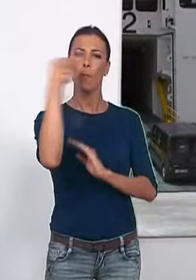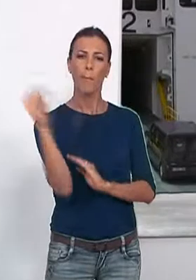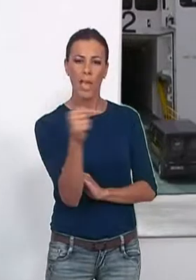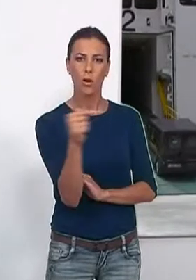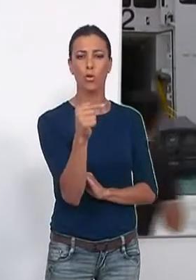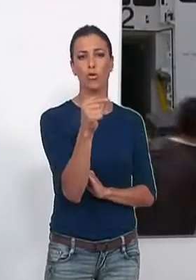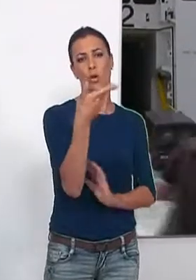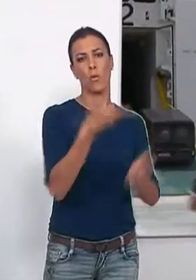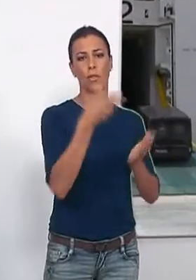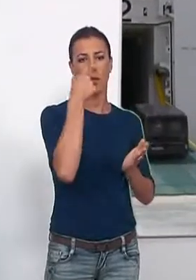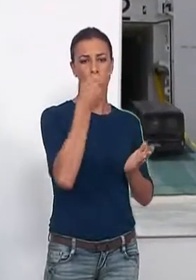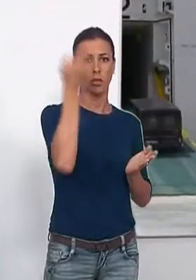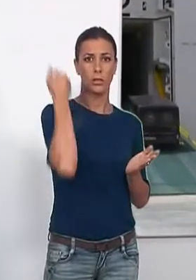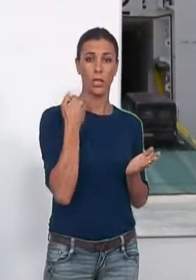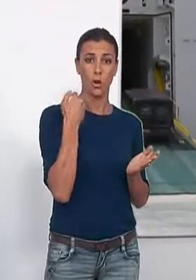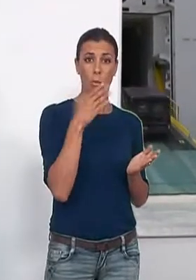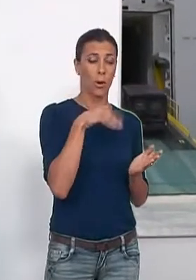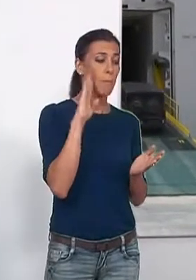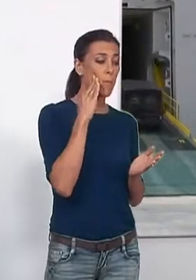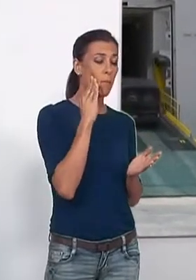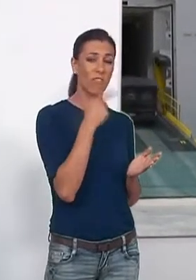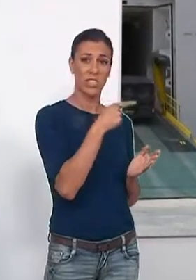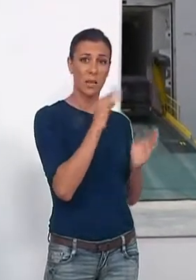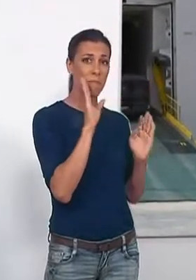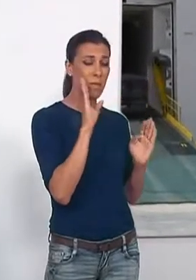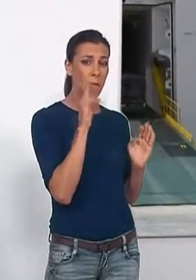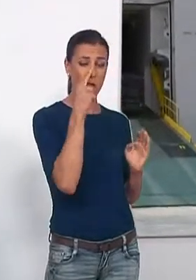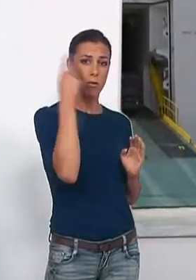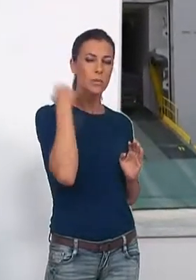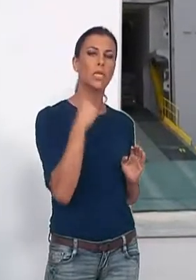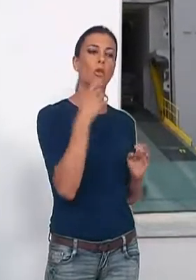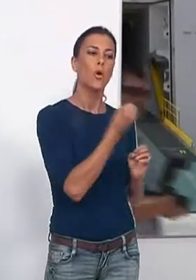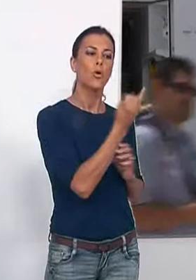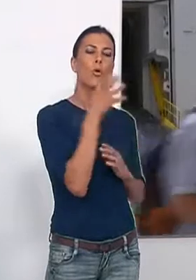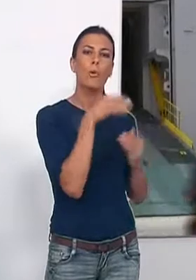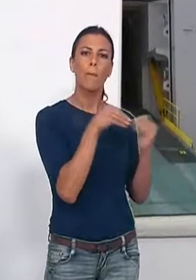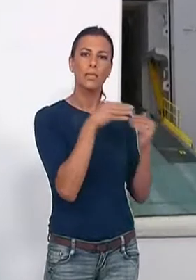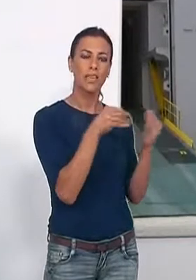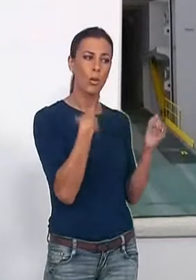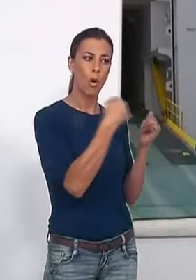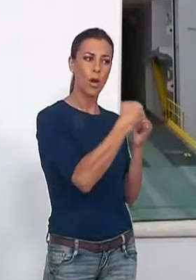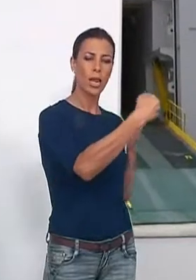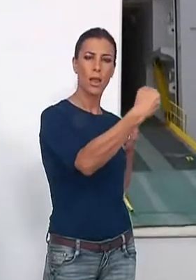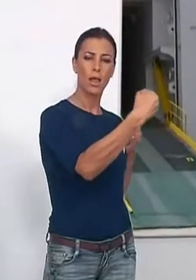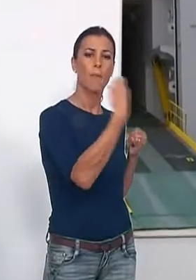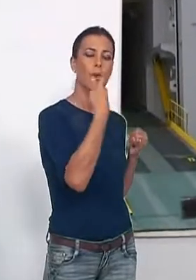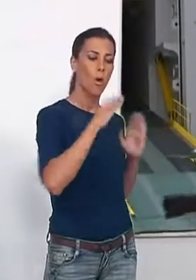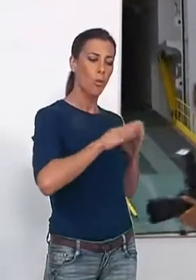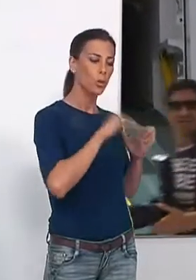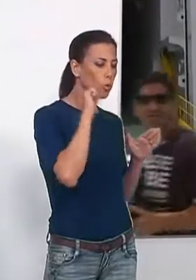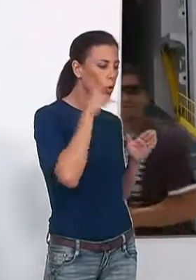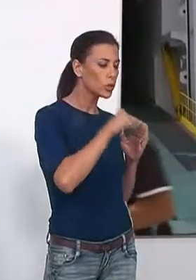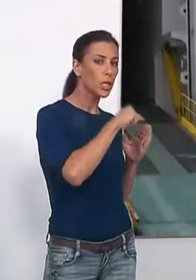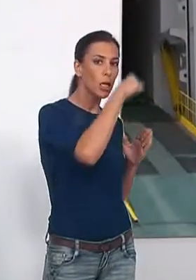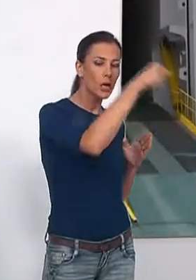con respecto al año anterior, cuando en la misma fecha el número de pasajeros en las líneas que conectan desde el